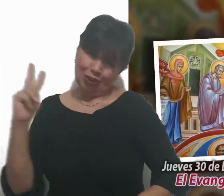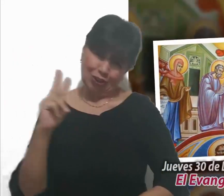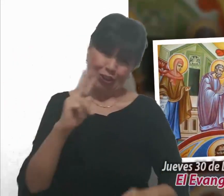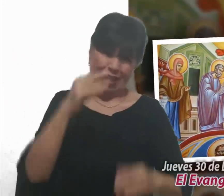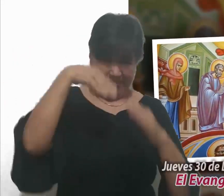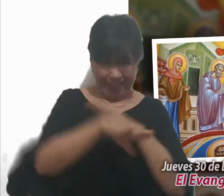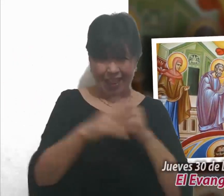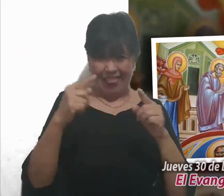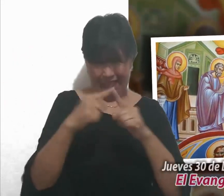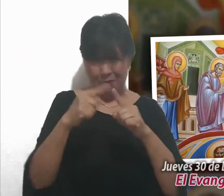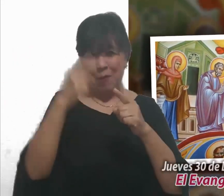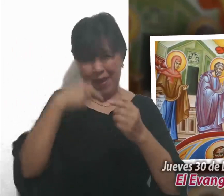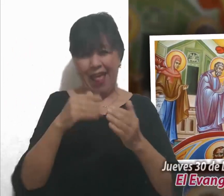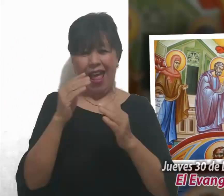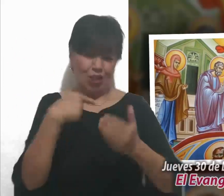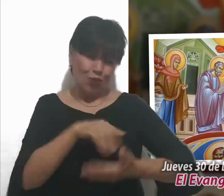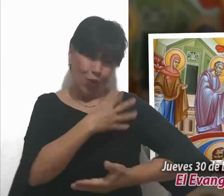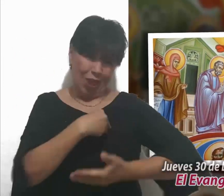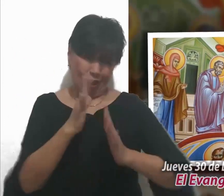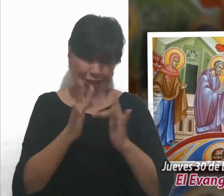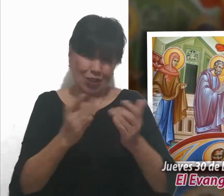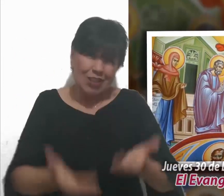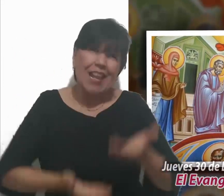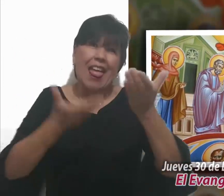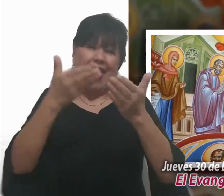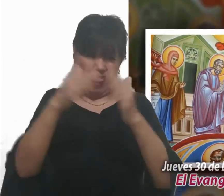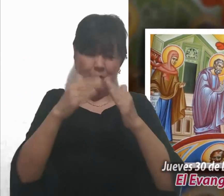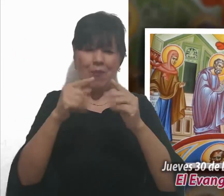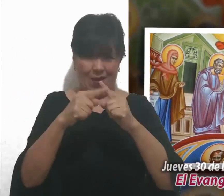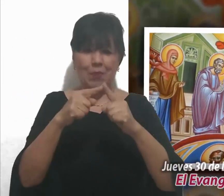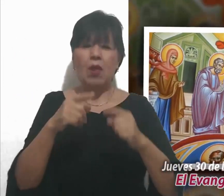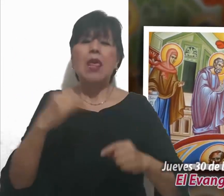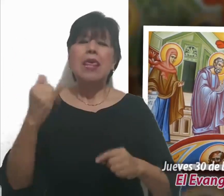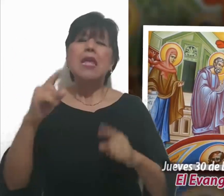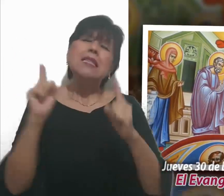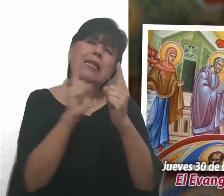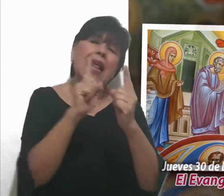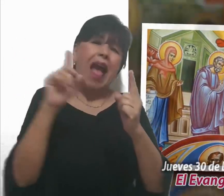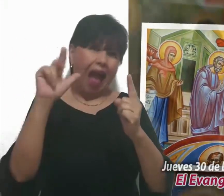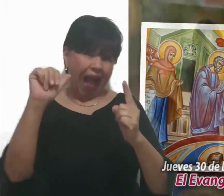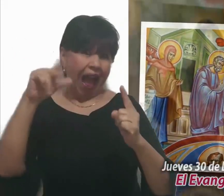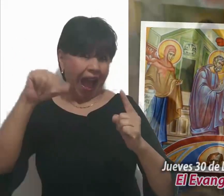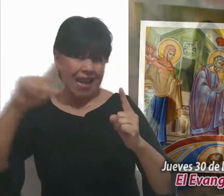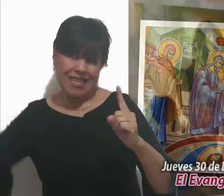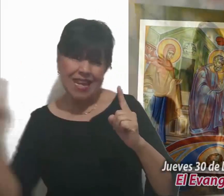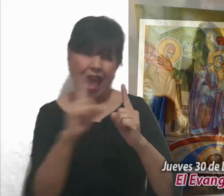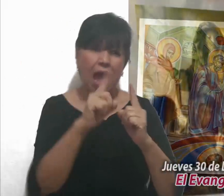se acertó Ana dando gracias a Dios y hablando del niño a todos los que aguardaban la liberación de Israel.